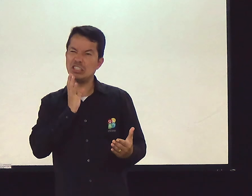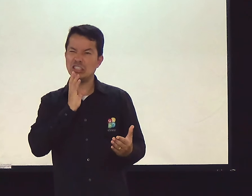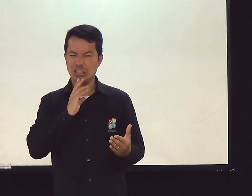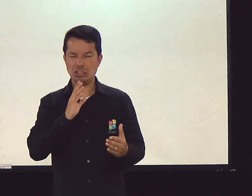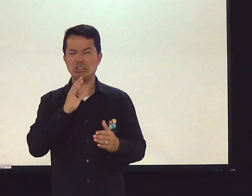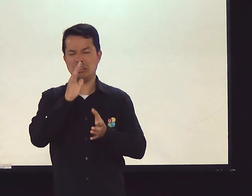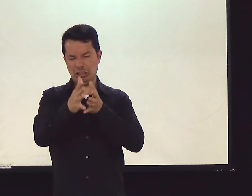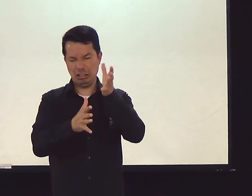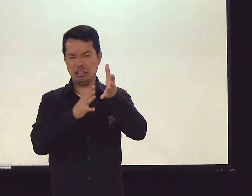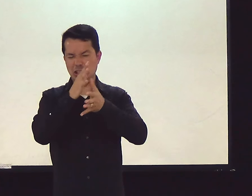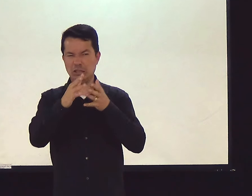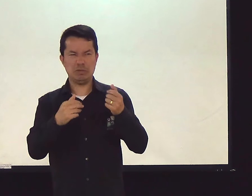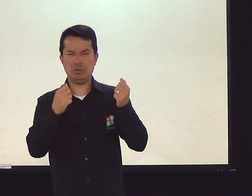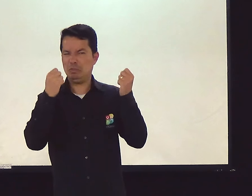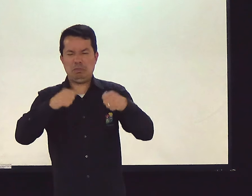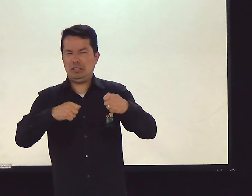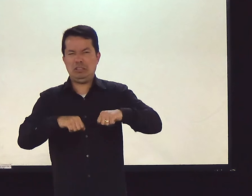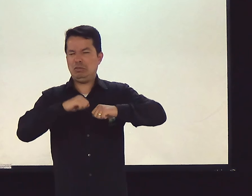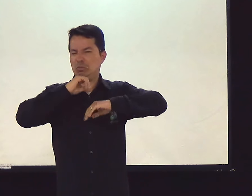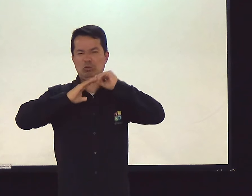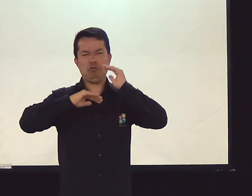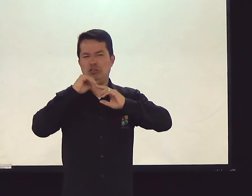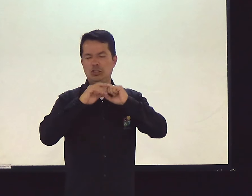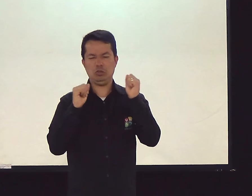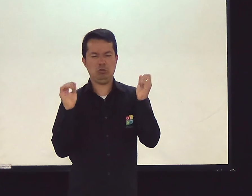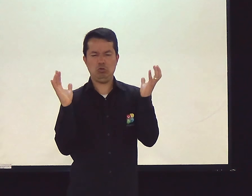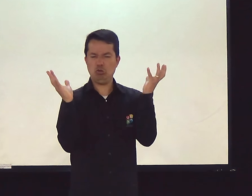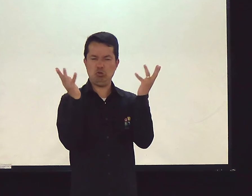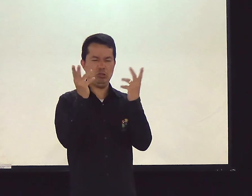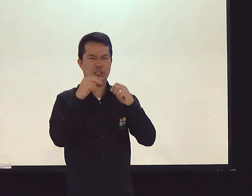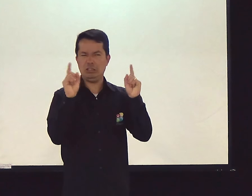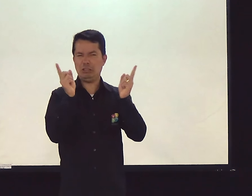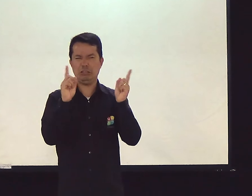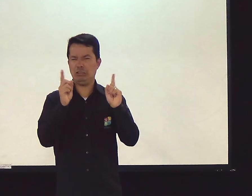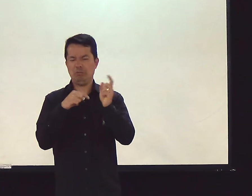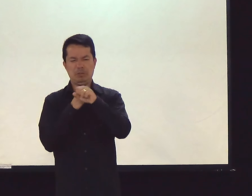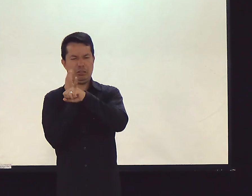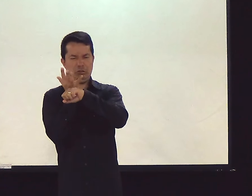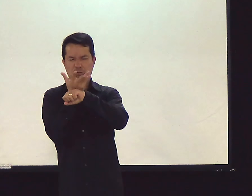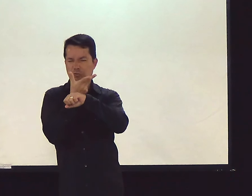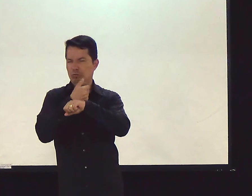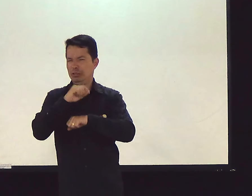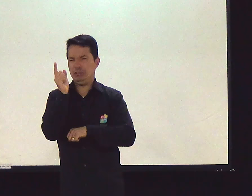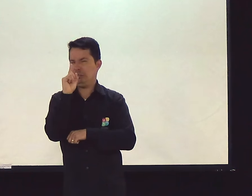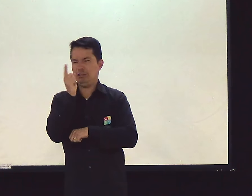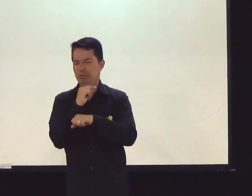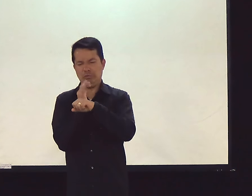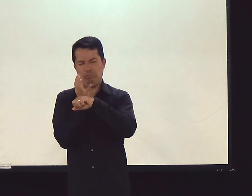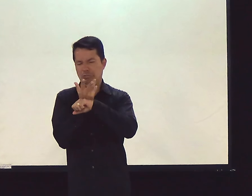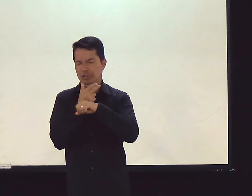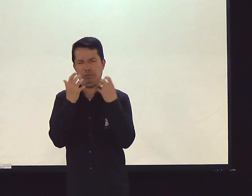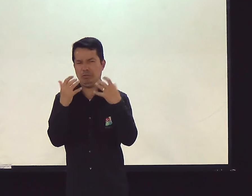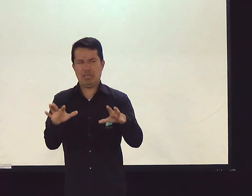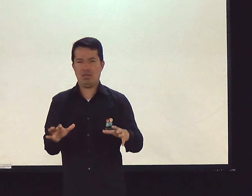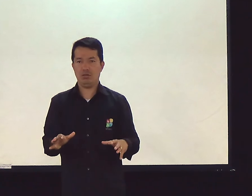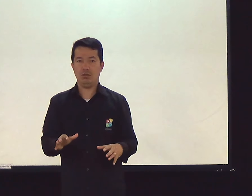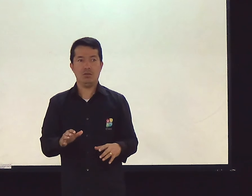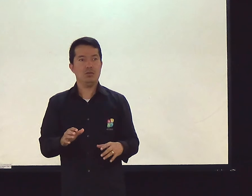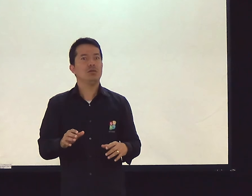não, não, não. Mas eu já conheço Libras. Eu não preciso, sim, ser maravilhoso, proficiente. Eu não preciso ser